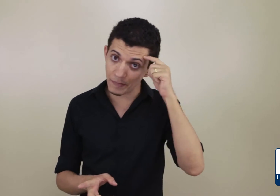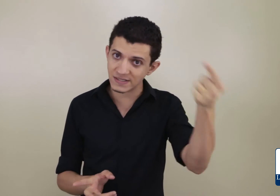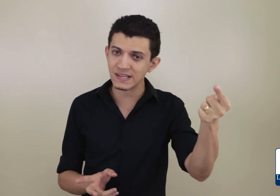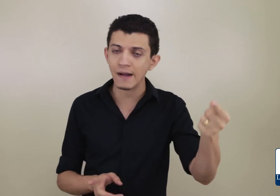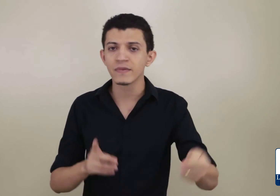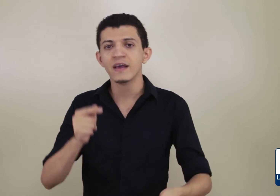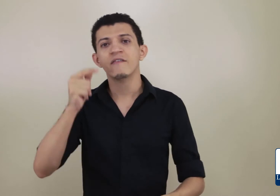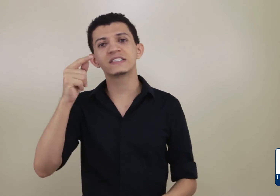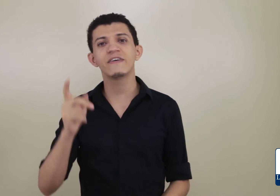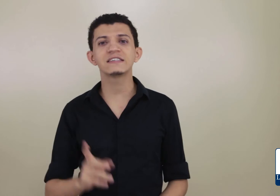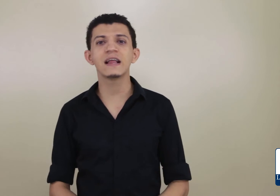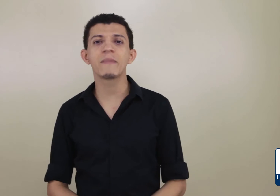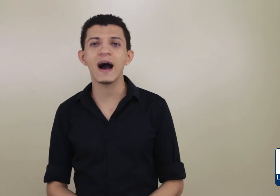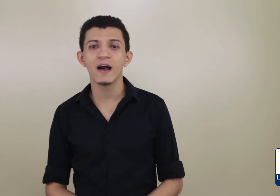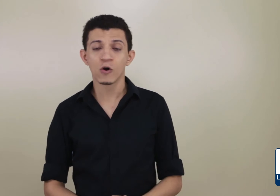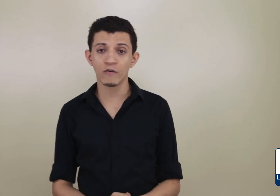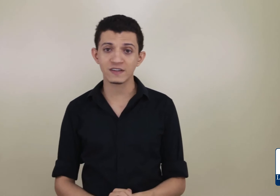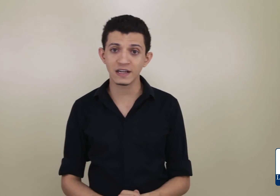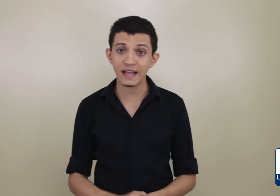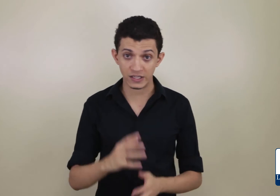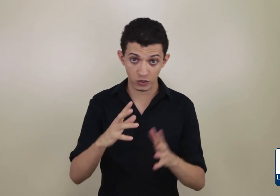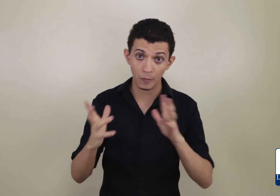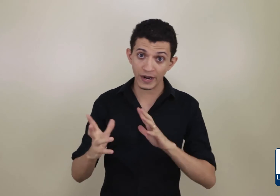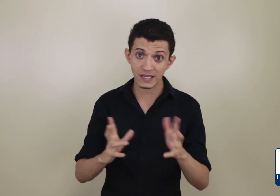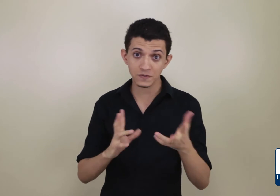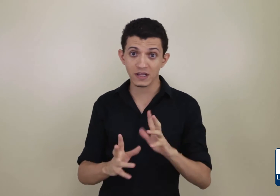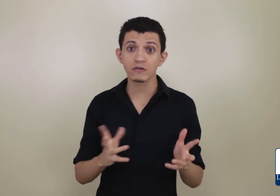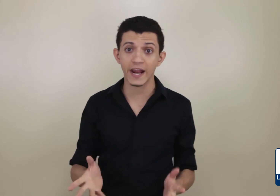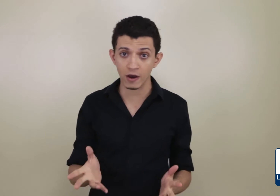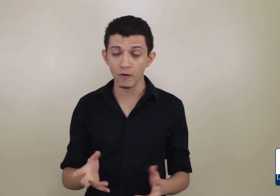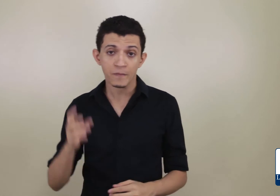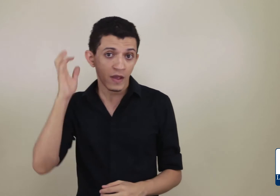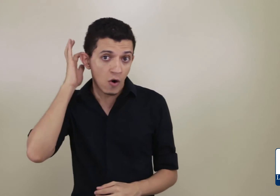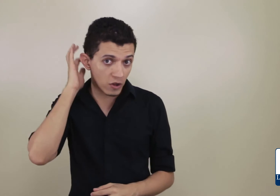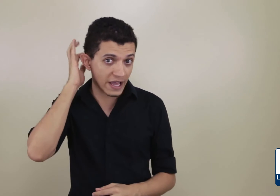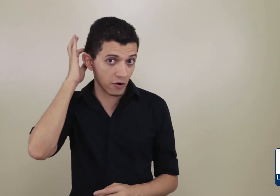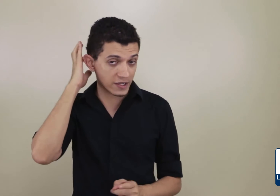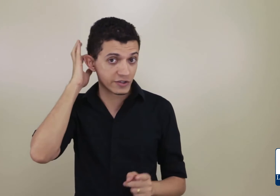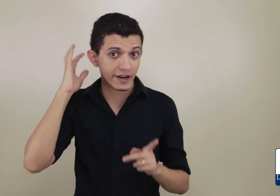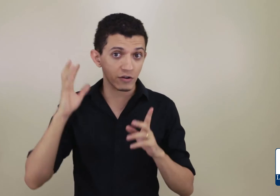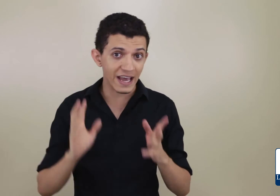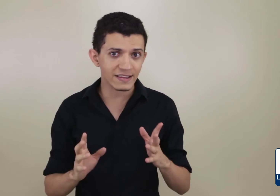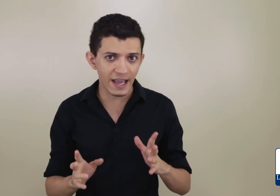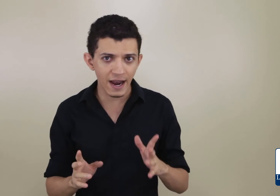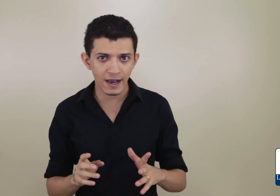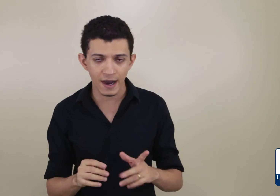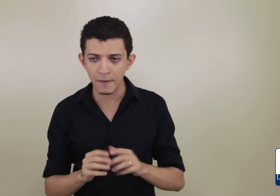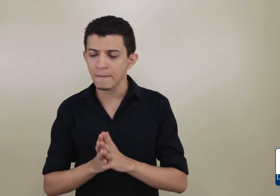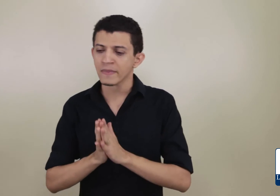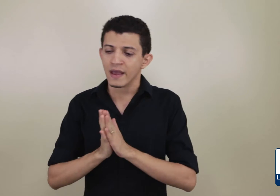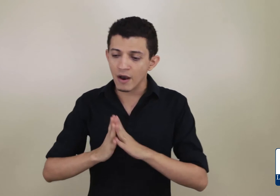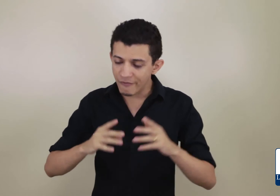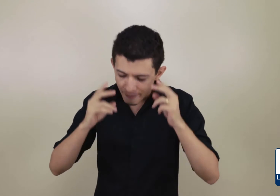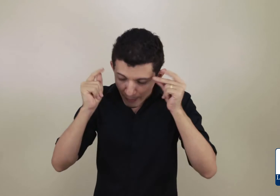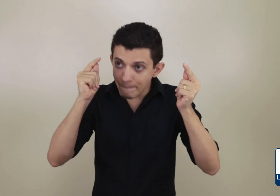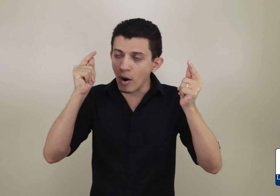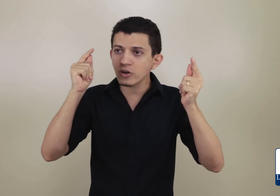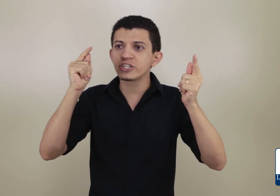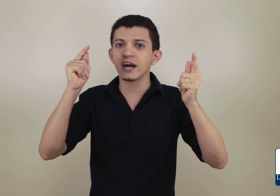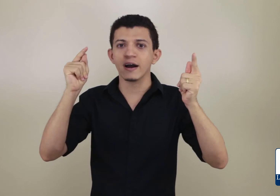precisar, você vai se lembrar com facilidade. Eu estou, por exemplo, estudando grego. Ontem à noite, na hora que eu deitei na cama, eu fui para... Poxa!